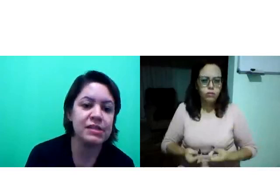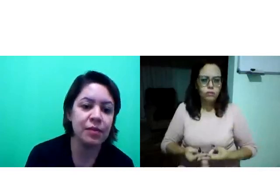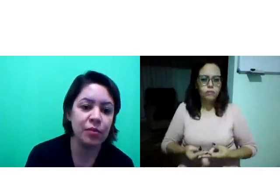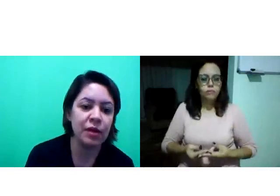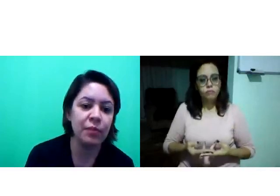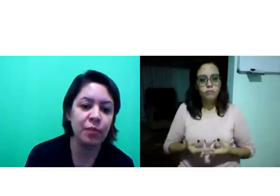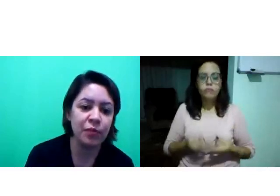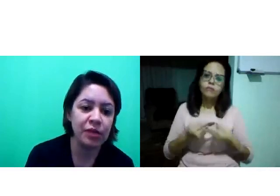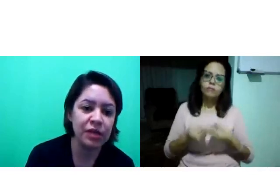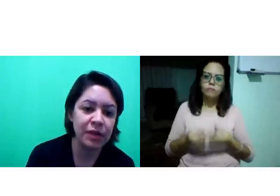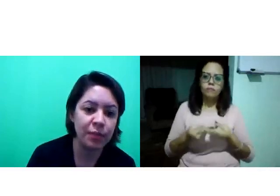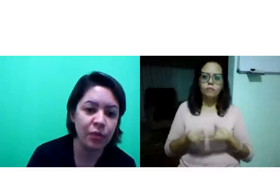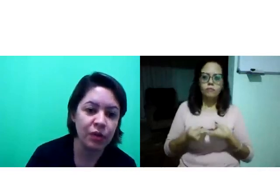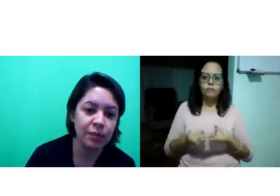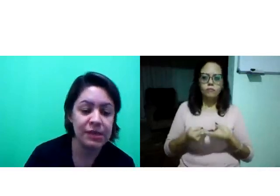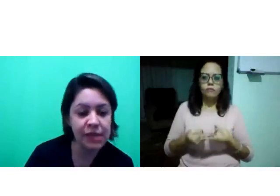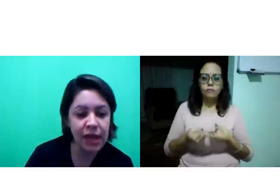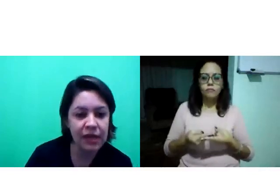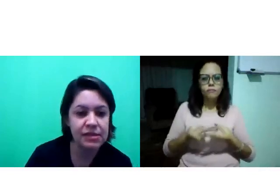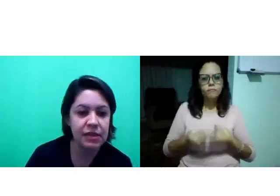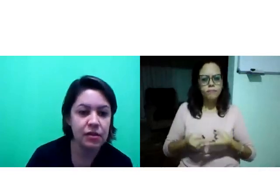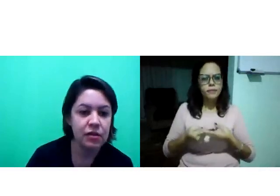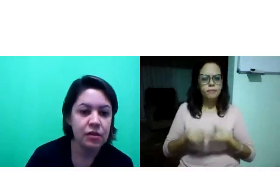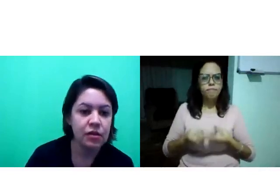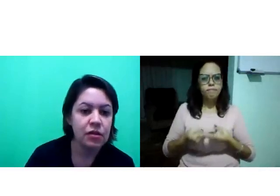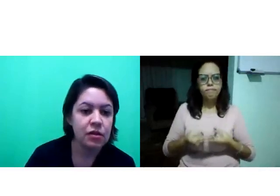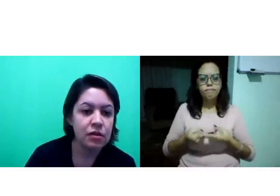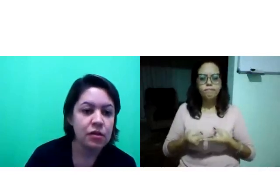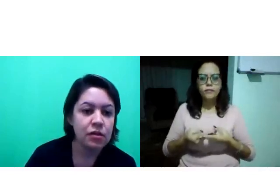Percebam o movimento da minha boca. Paciência.